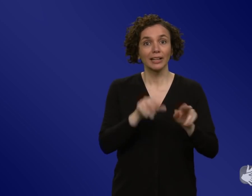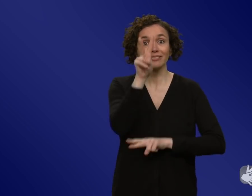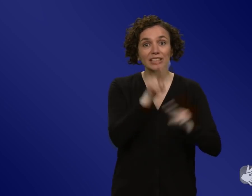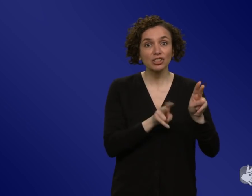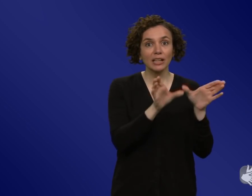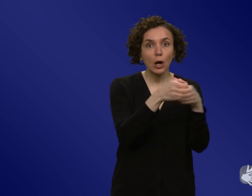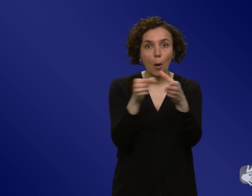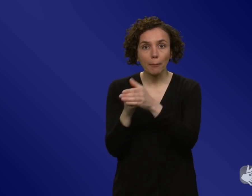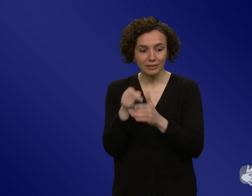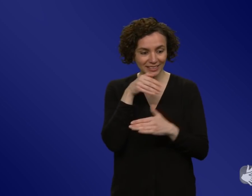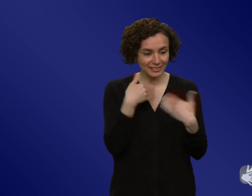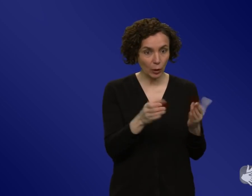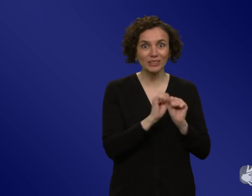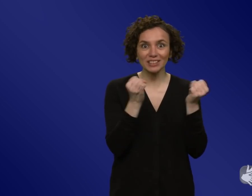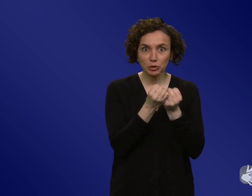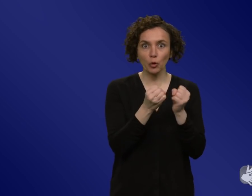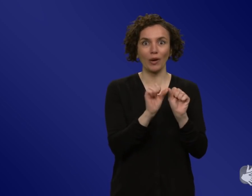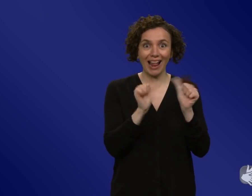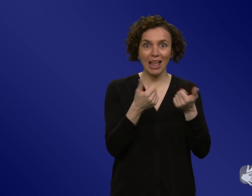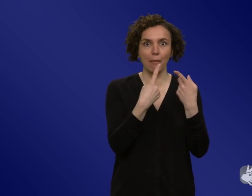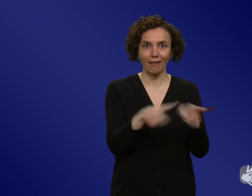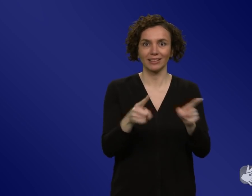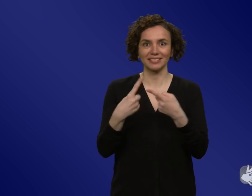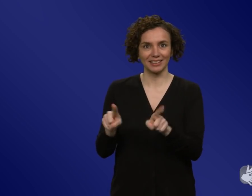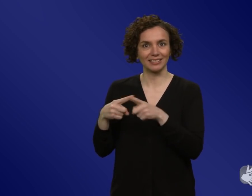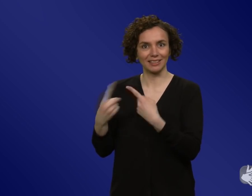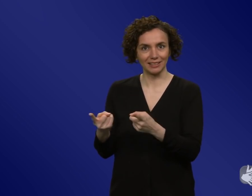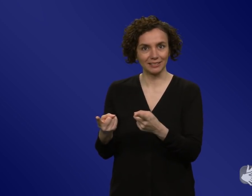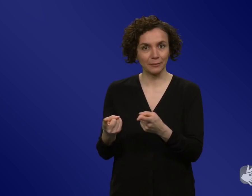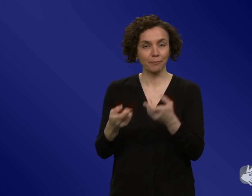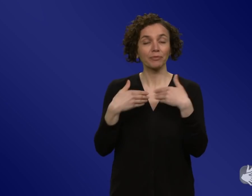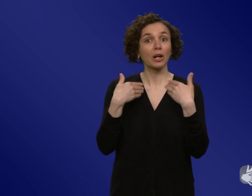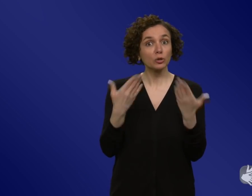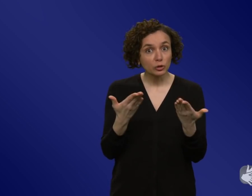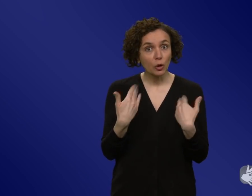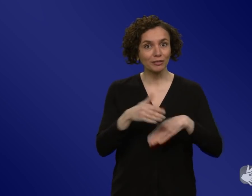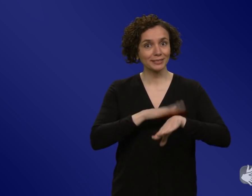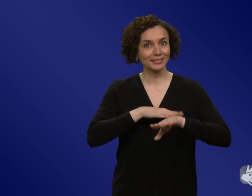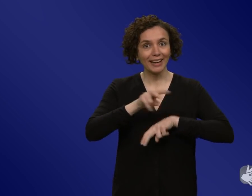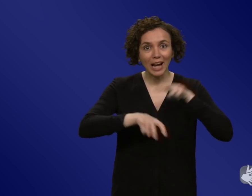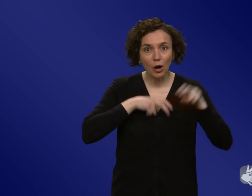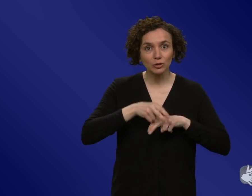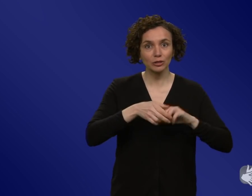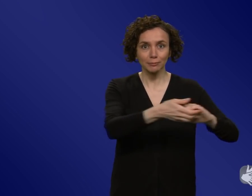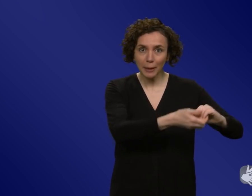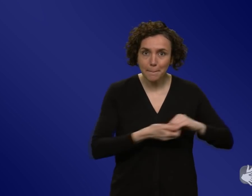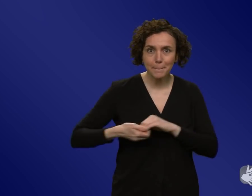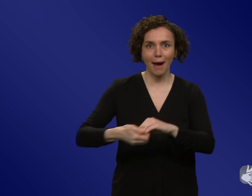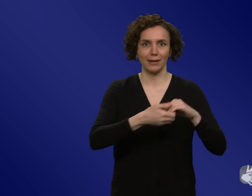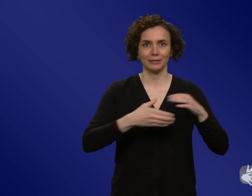und hat im Prinzip das genutzt, mit der Bevölkerung zu reden, anstatt nur zur Bevölkerung und sie